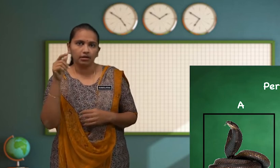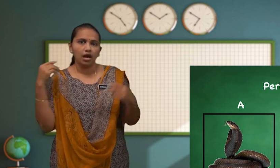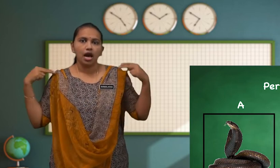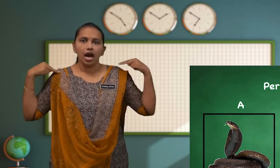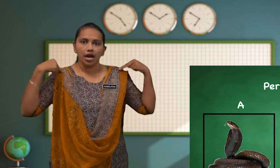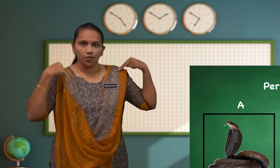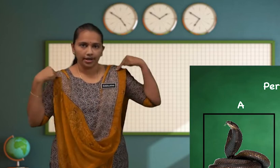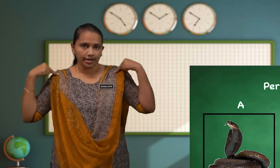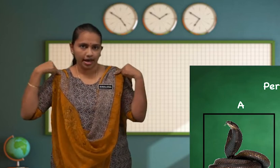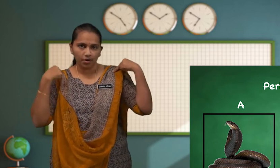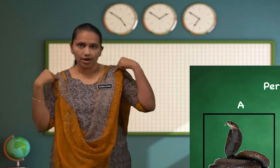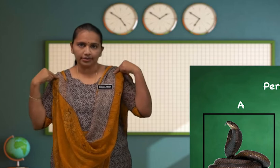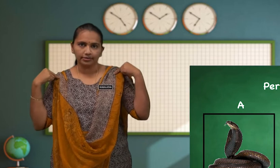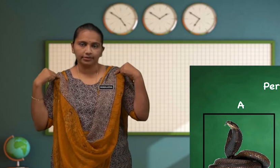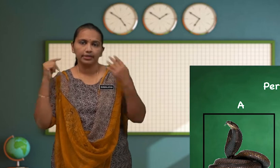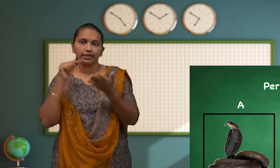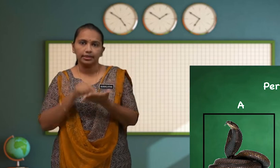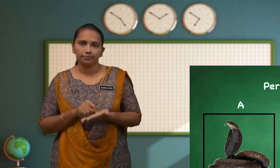Haiwan-haiwan Ini